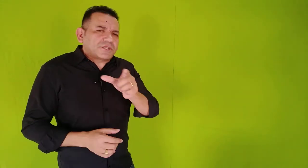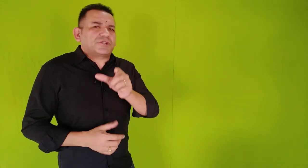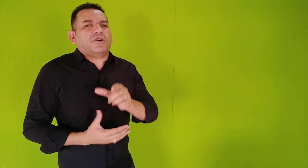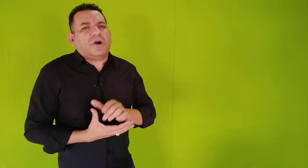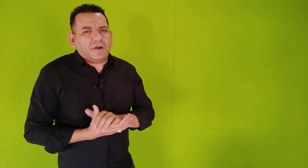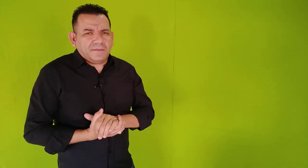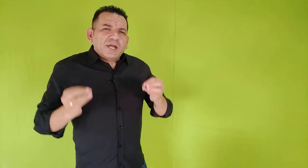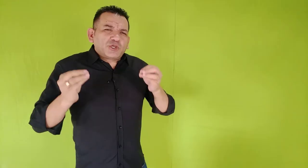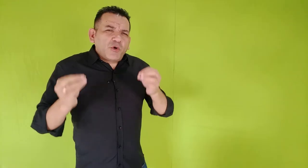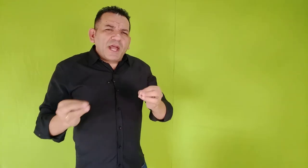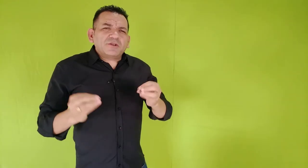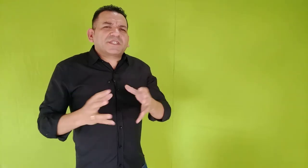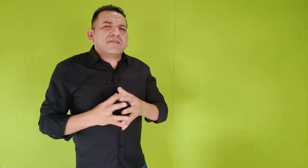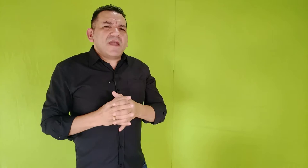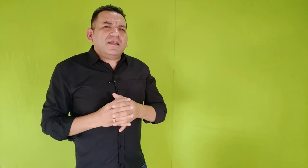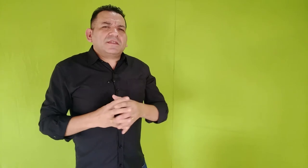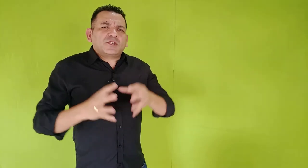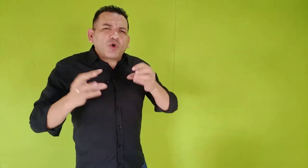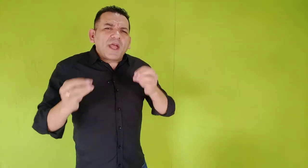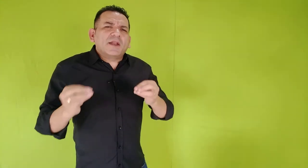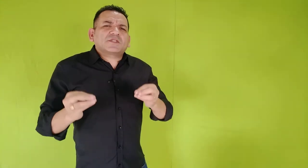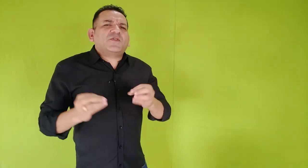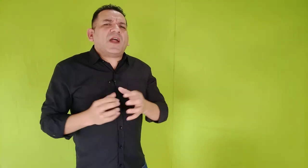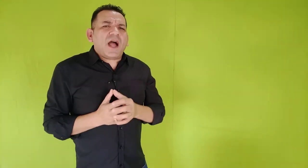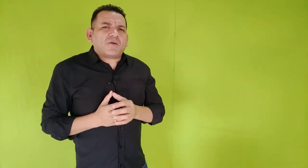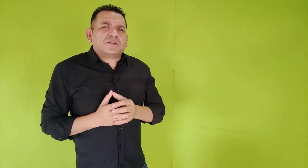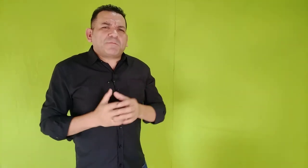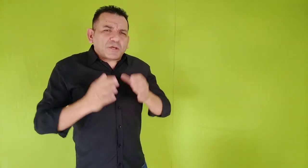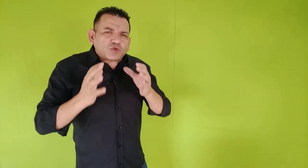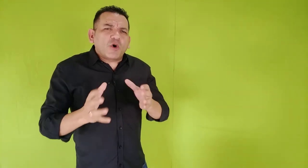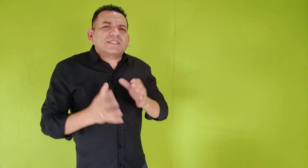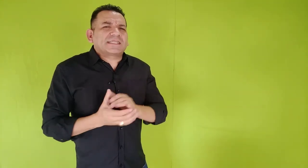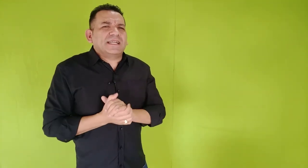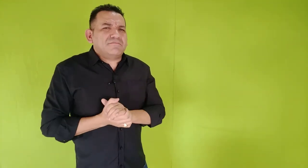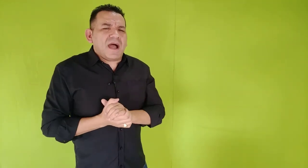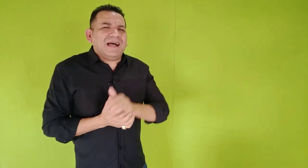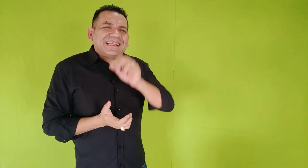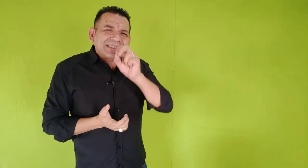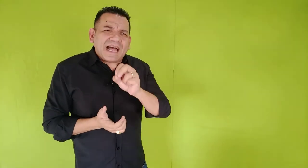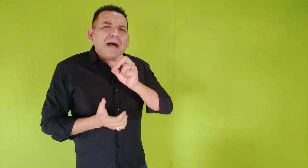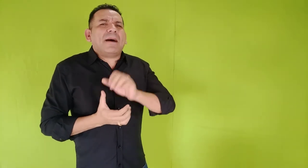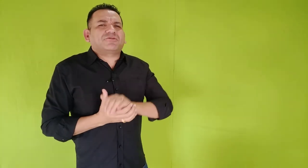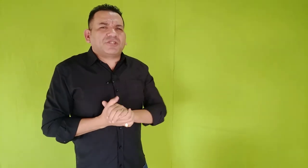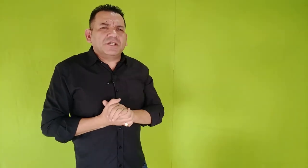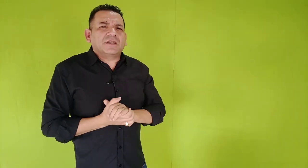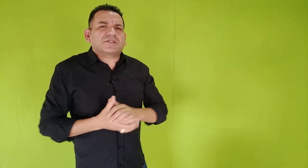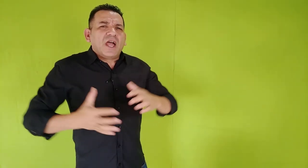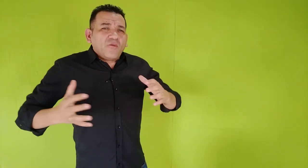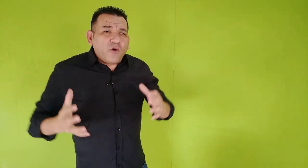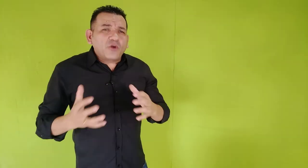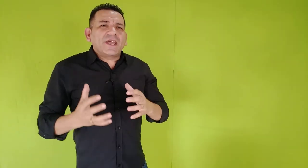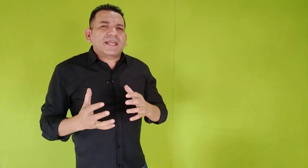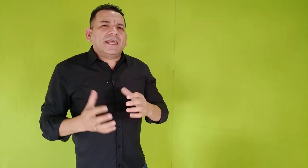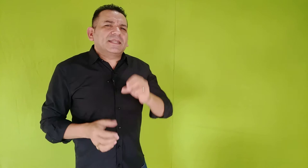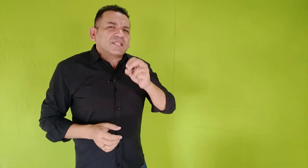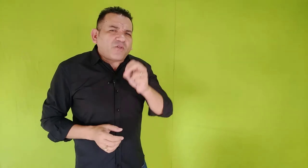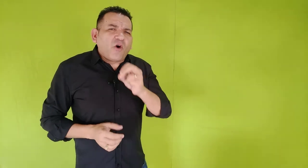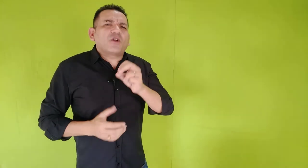de Jó. Joelhos trementes, joelhos fracos, pessoas desanimadas, abatidas, foram erguidas, foram